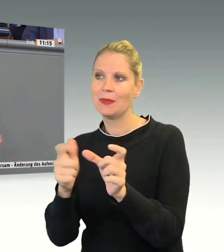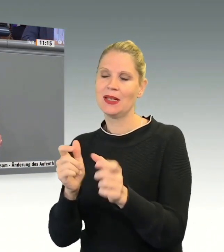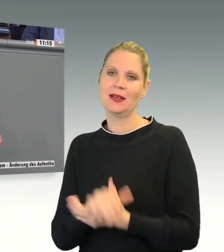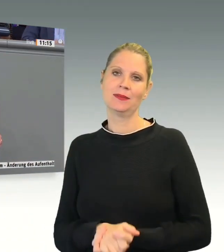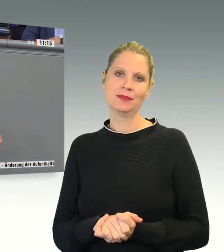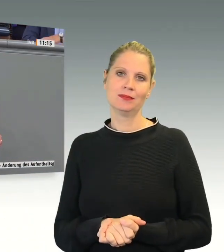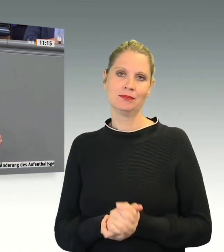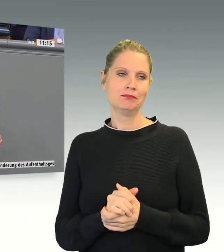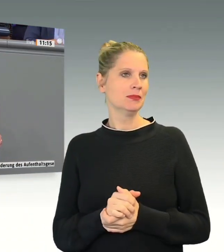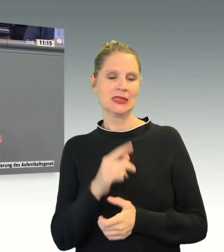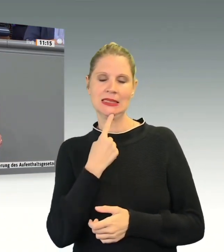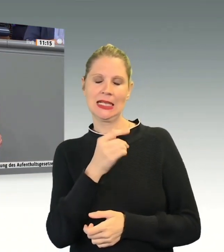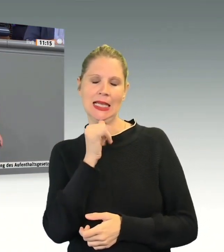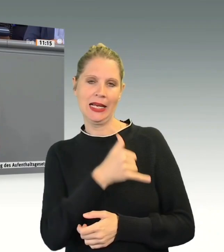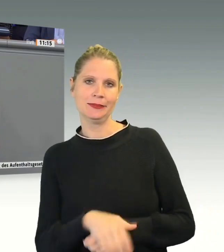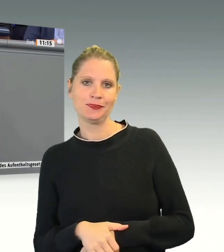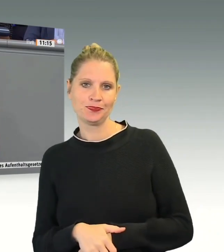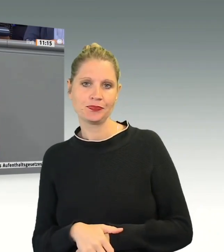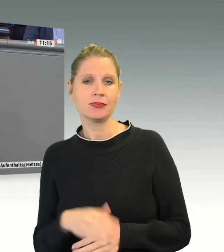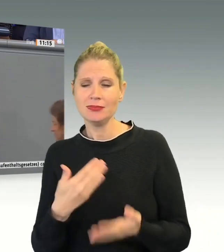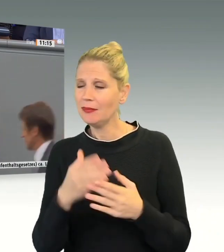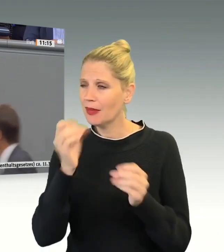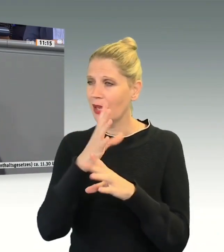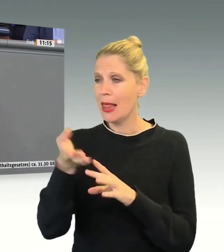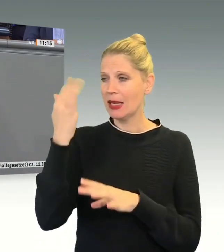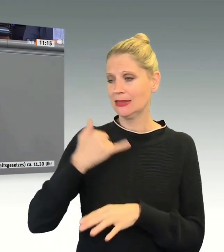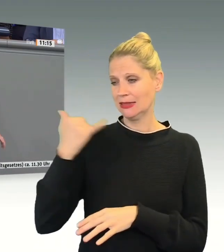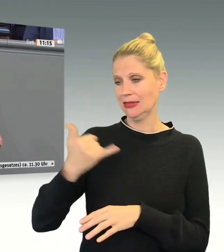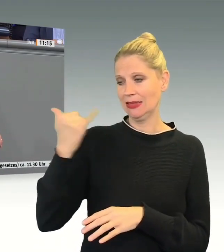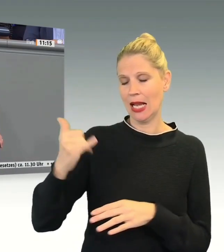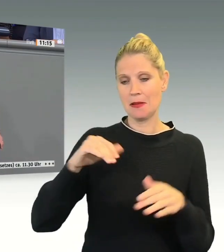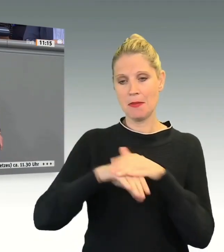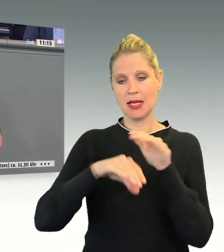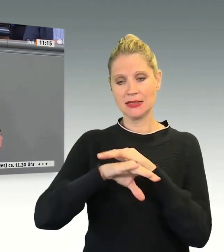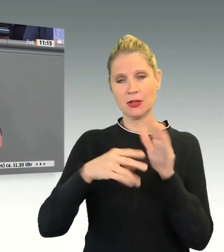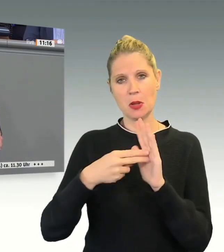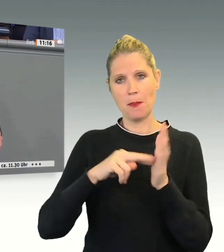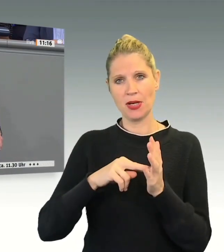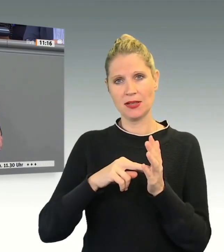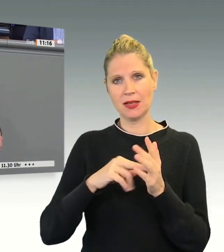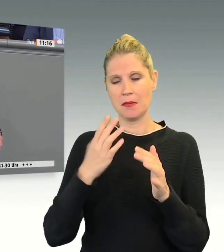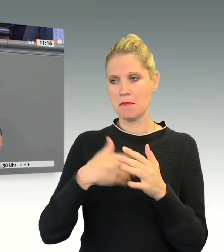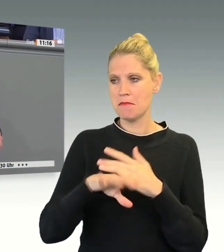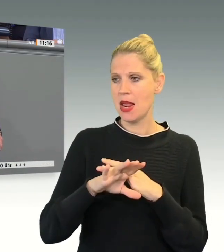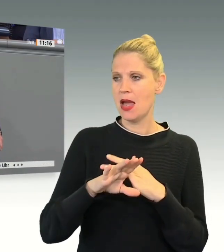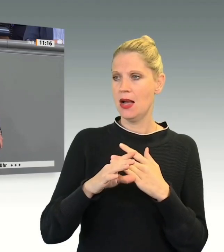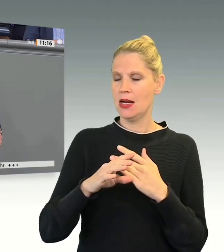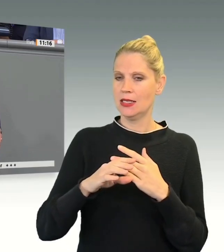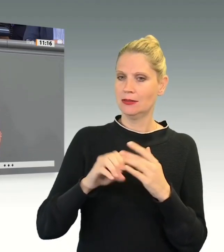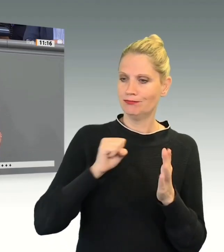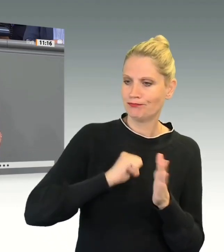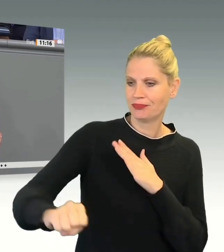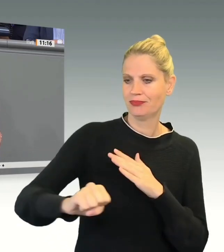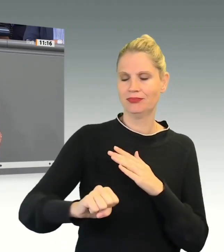letzten Jahren bei der Frage, Migrationspolitik effektiver und wirksamer zu machen, immer quer im Stall